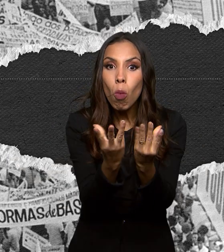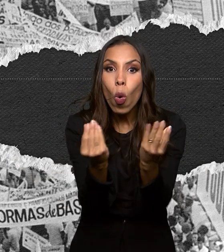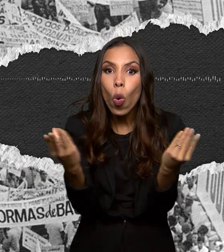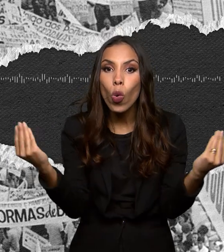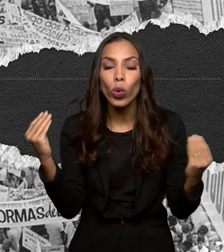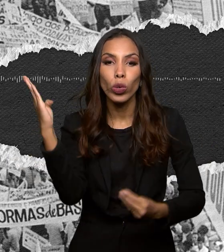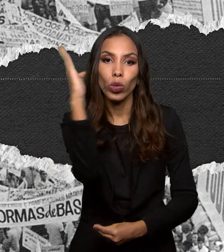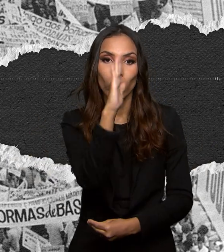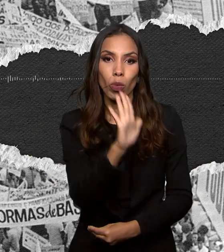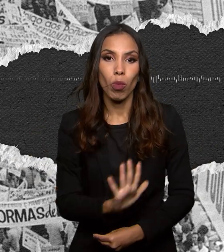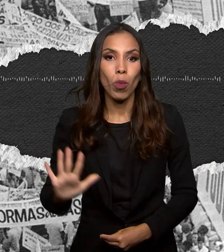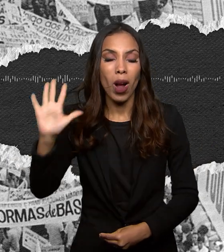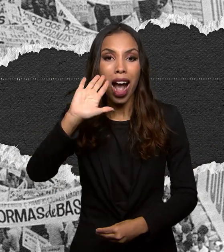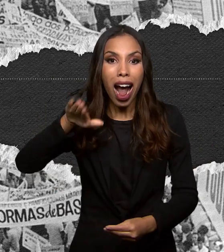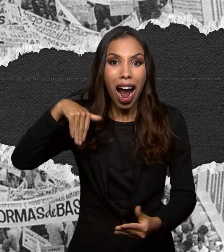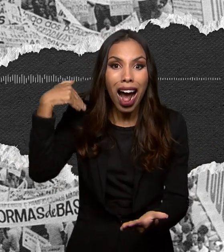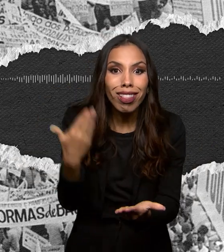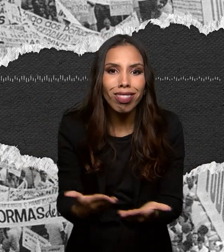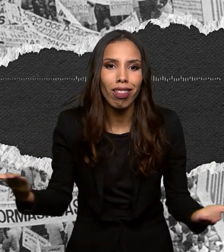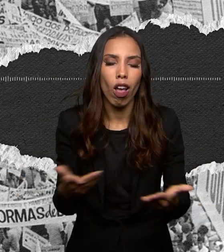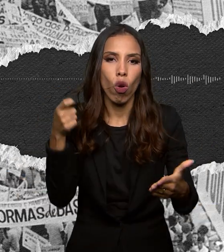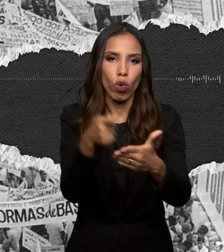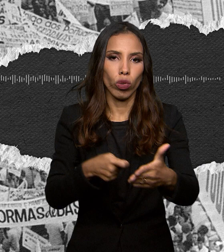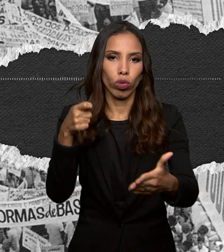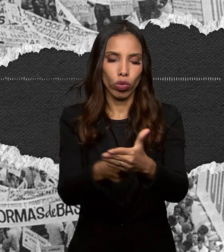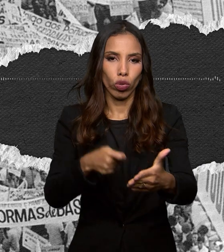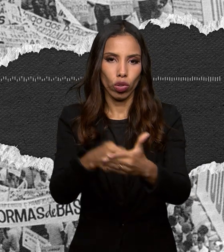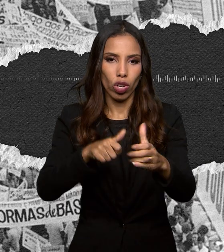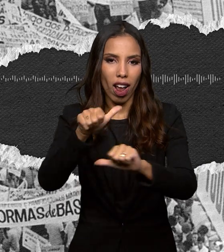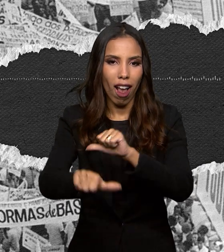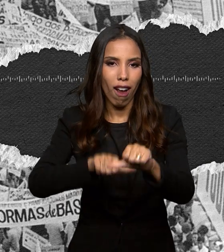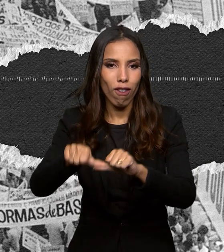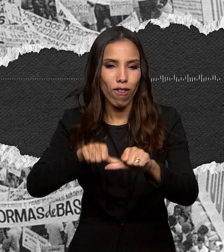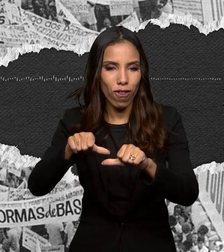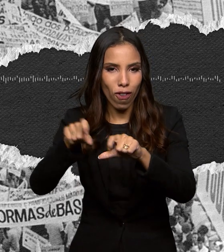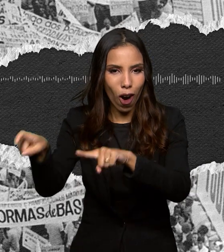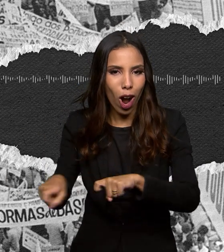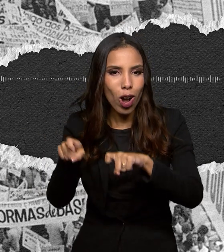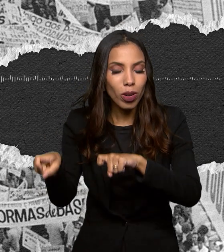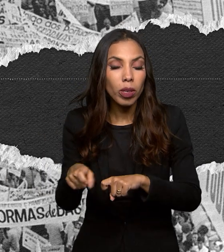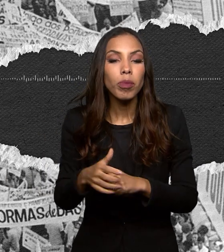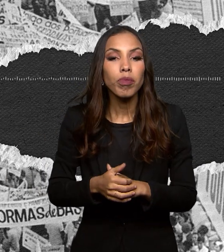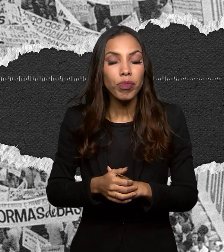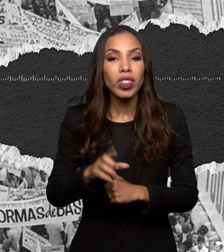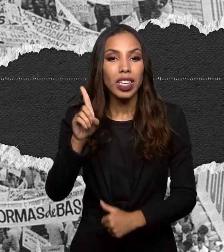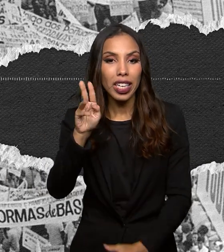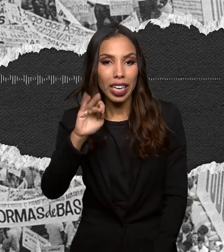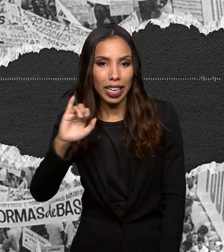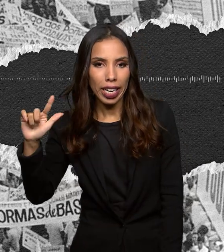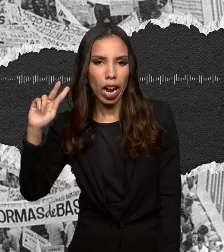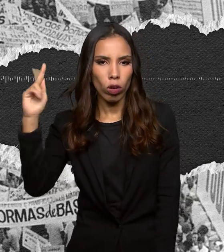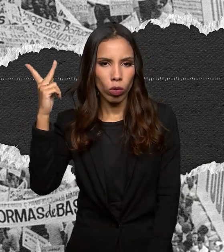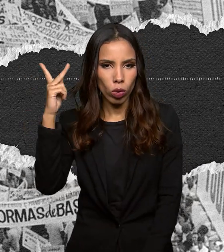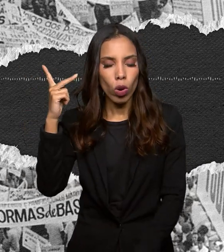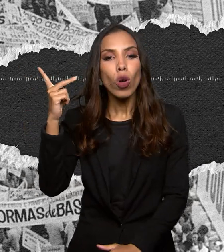lutam até hoje. É falando dessas propostas que historiadores como Daniel Arão, professor da Universidade Federal do Rio de Janeiro,